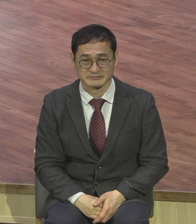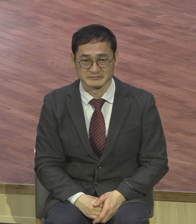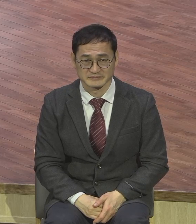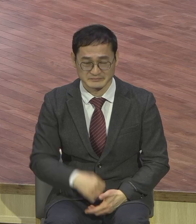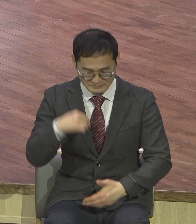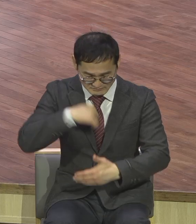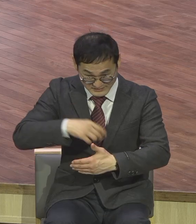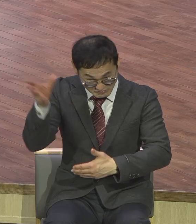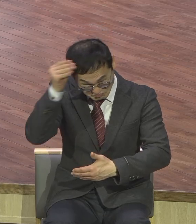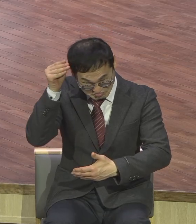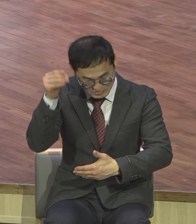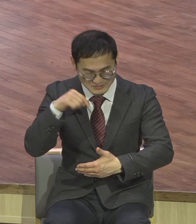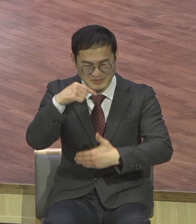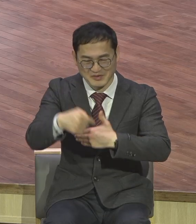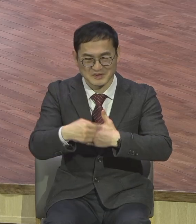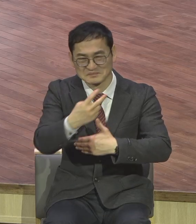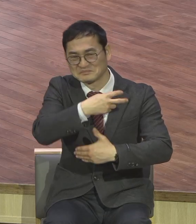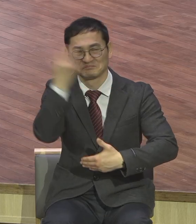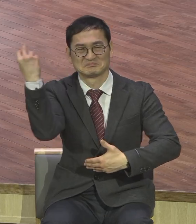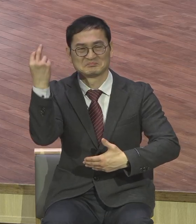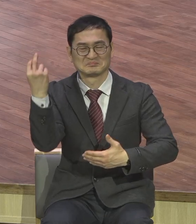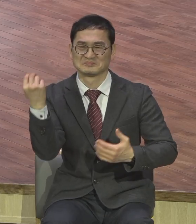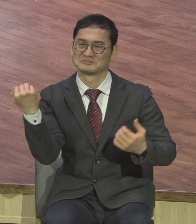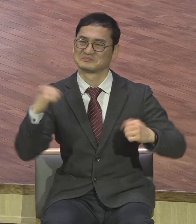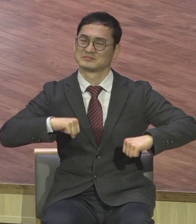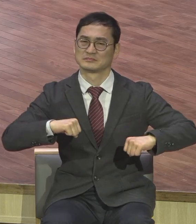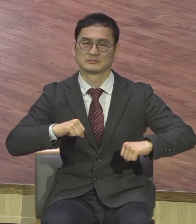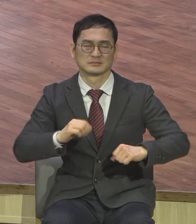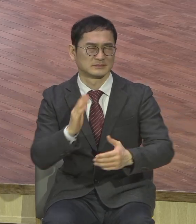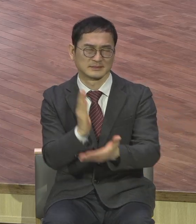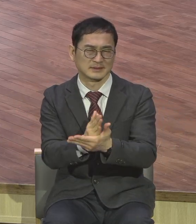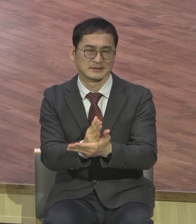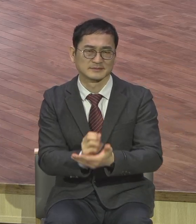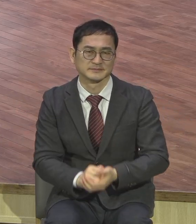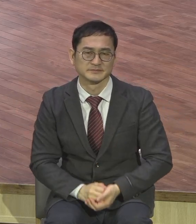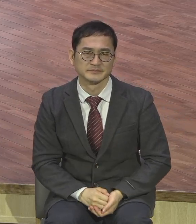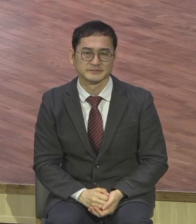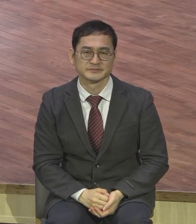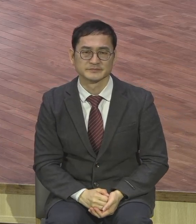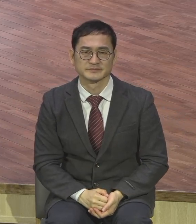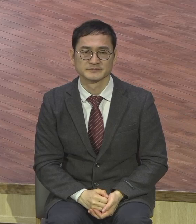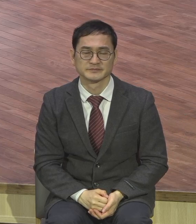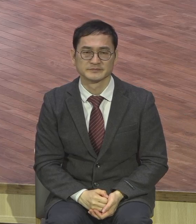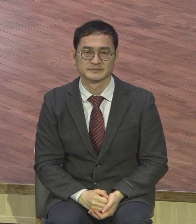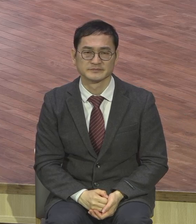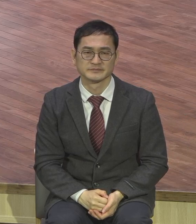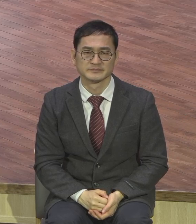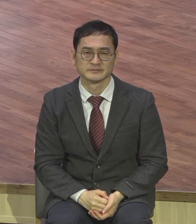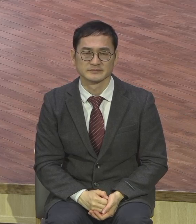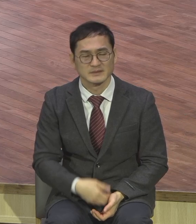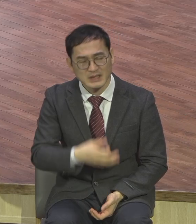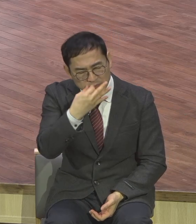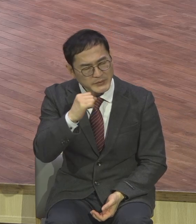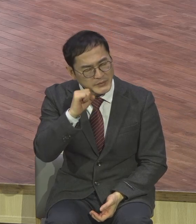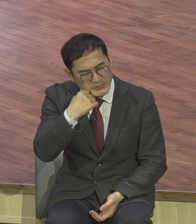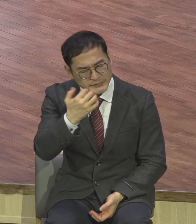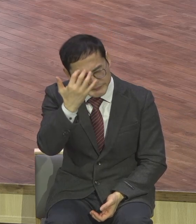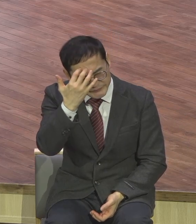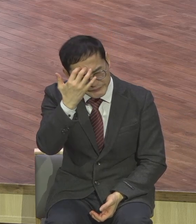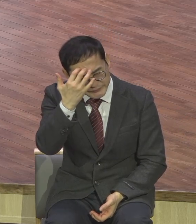하나님 앞에서 부르고 떨림으로 하나님이 합류하여 선을 이루어 주실 것이다 마음에 안 들면 마음에